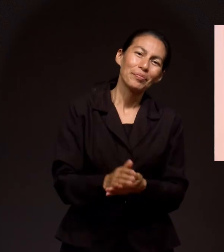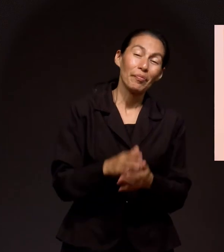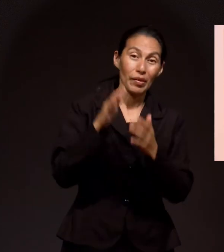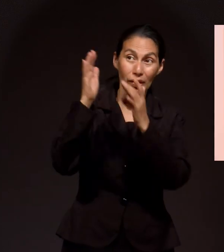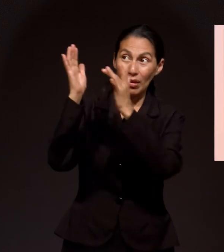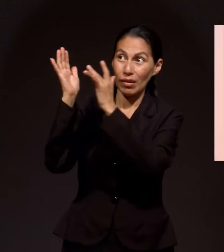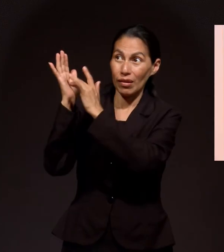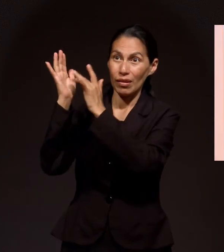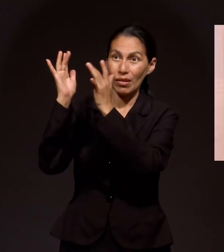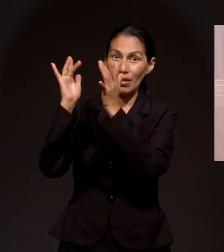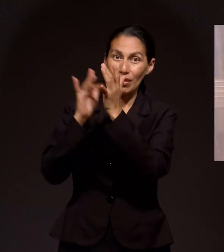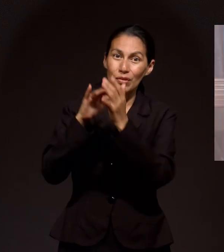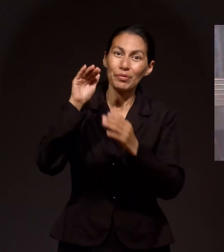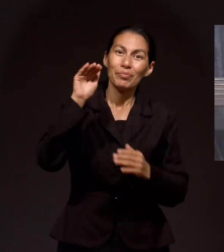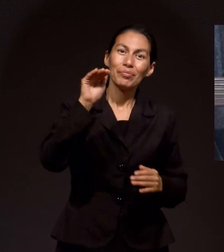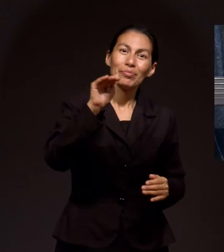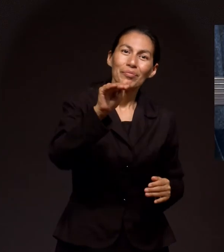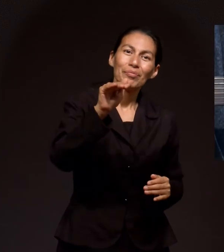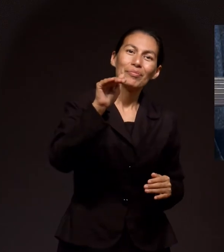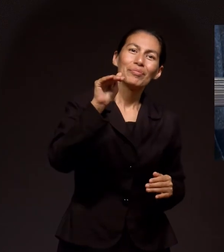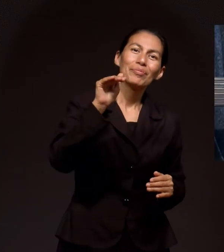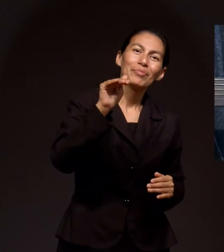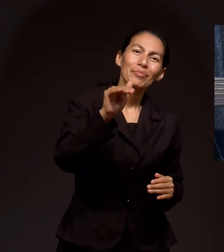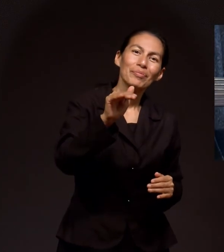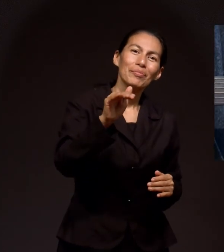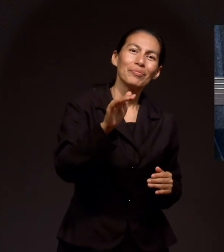Jesús te llama